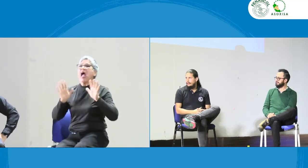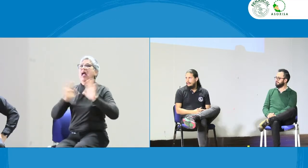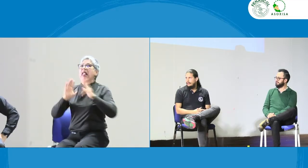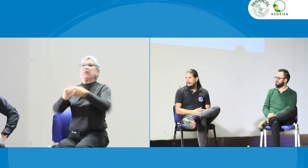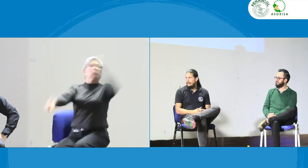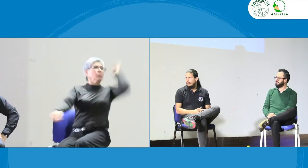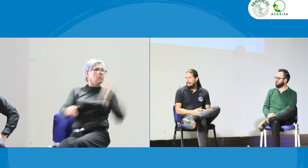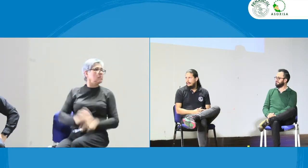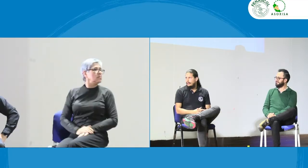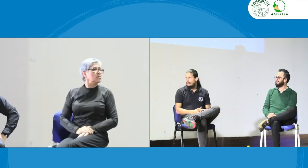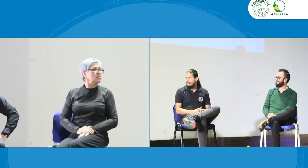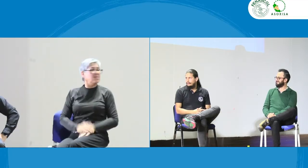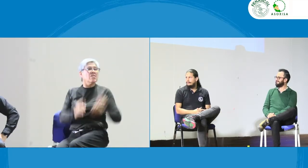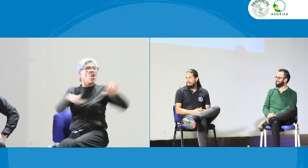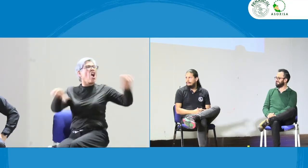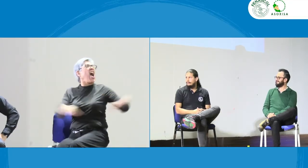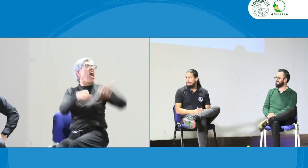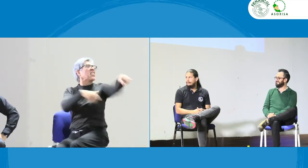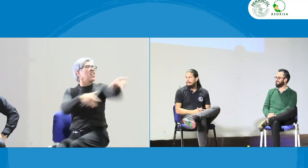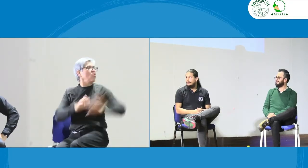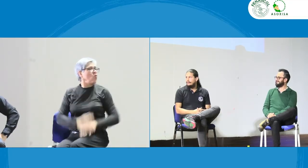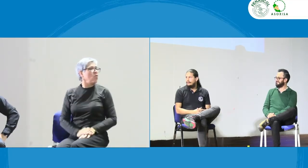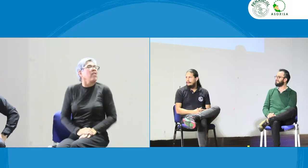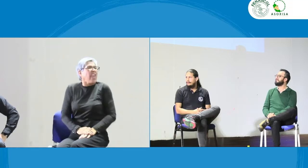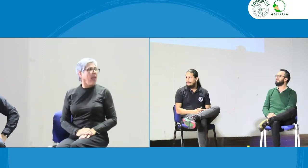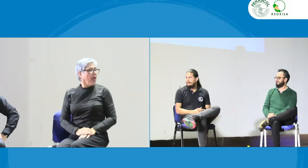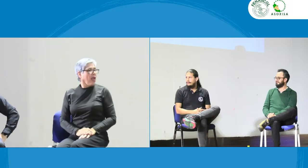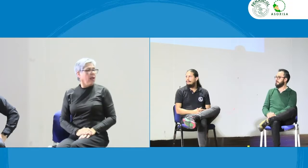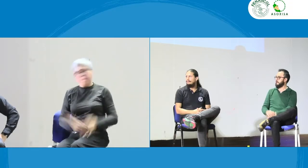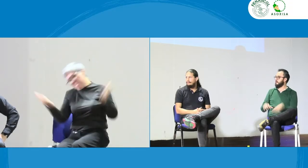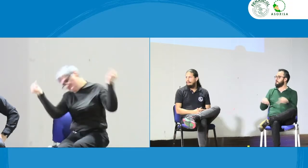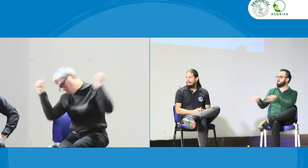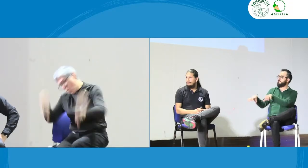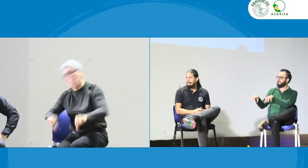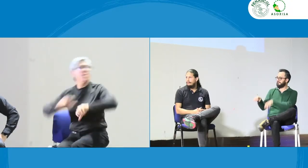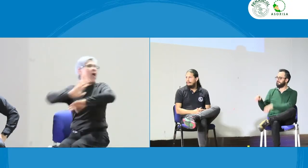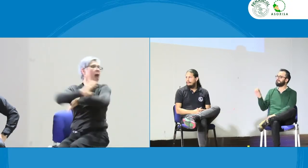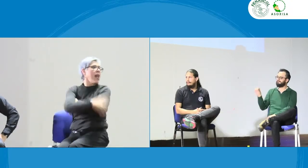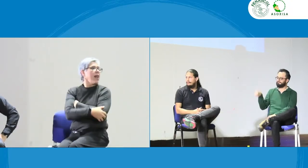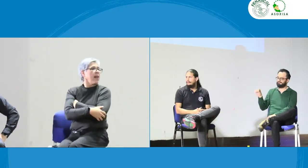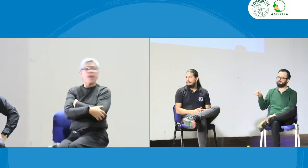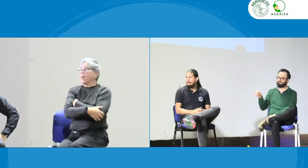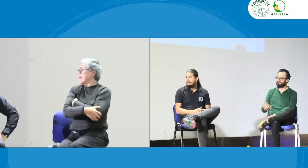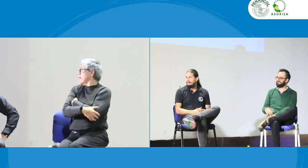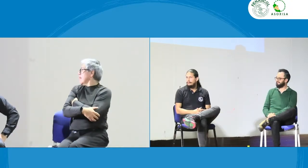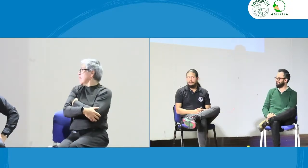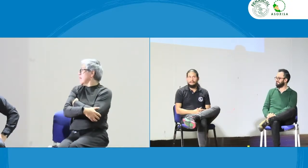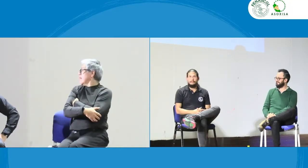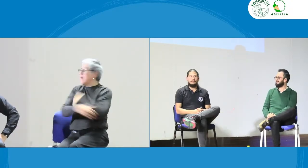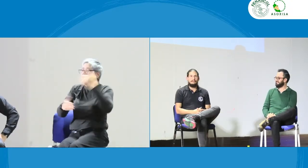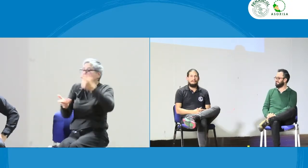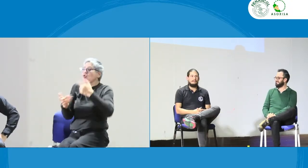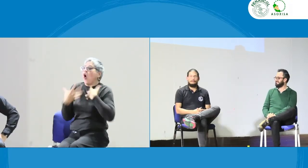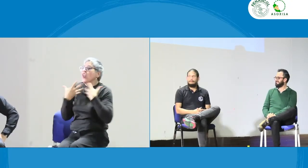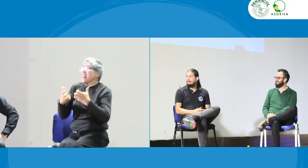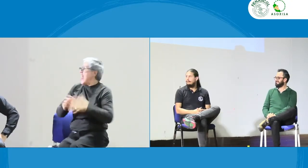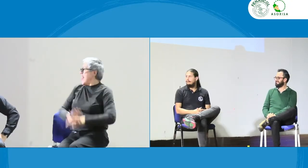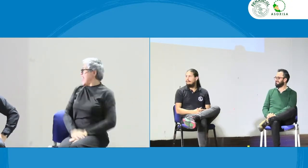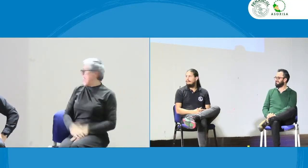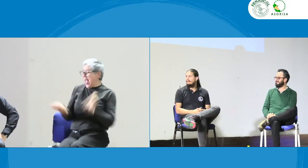se meten a las universidades, se matriculan y luego desertan y siguen haciendo esas malas acciones, eso es lo malo. Y eso es lo que yo no